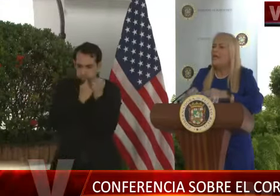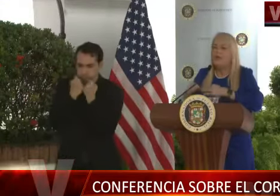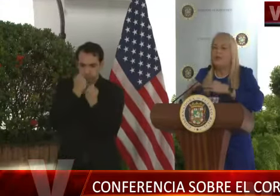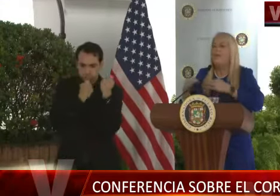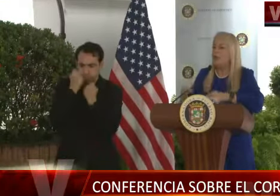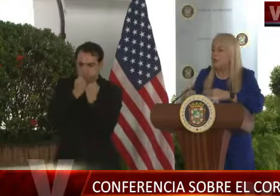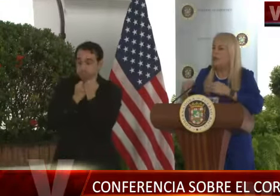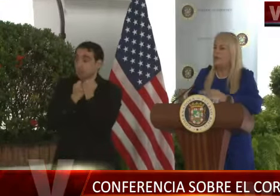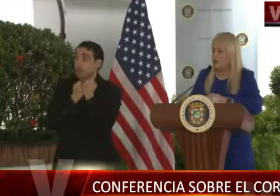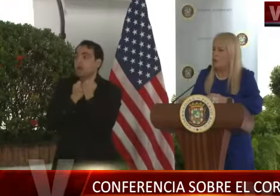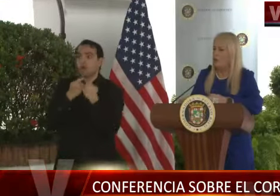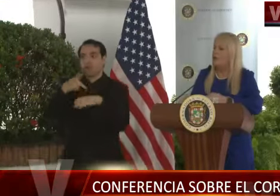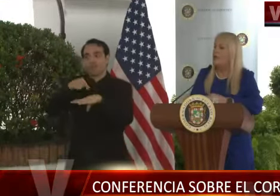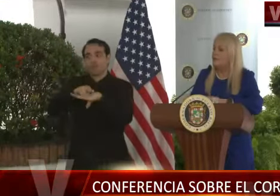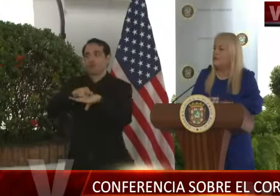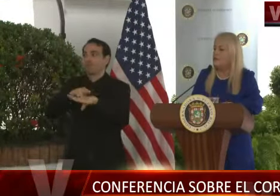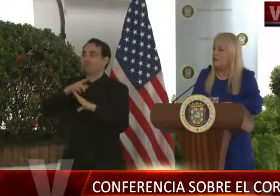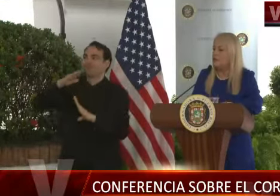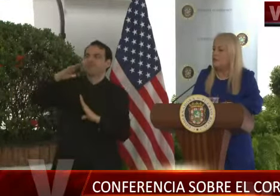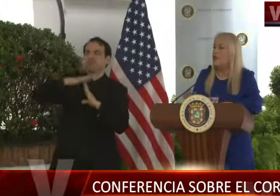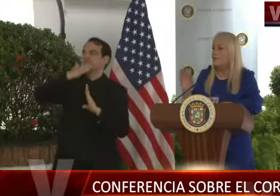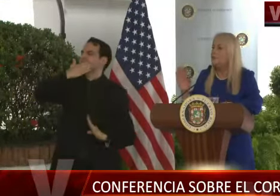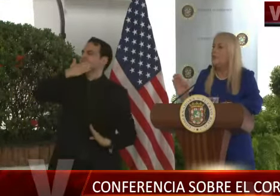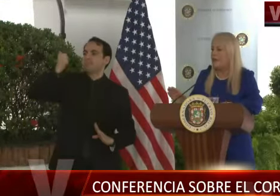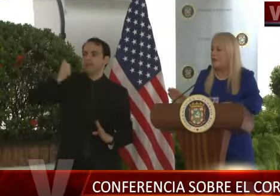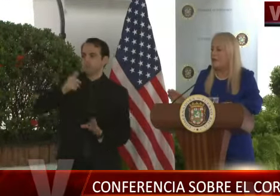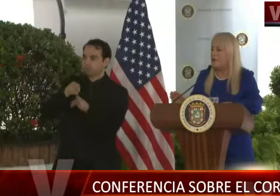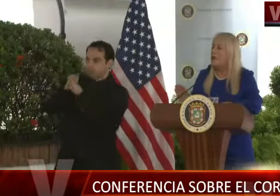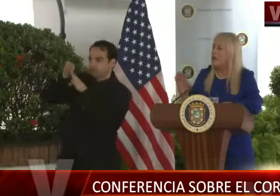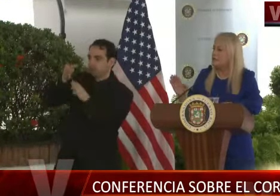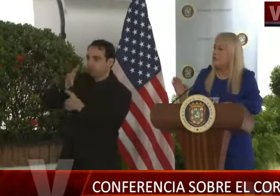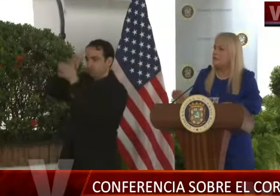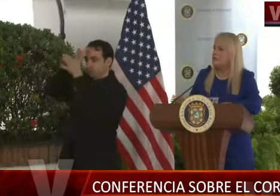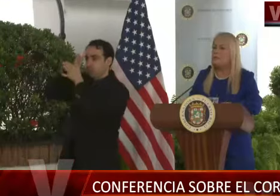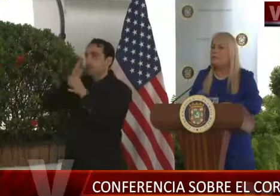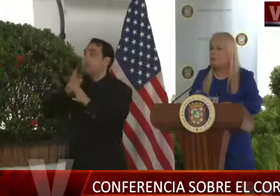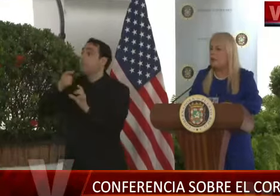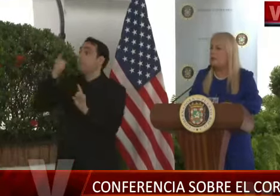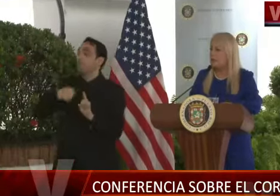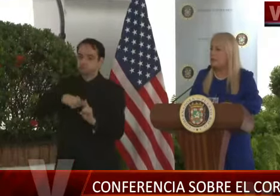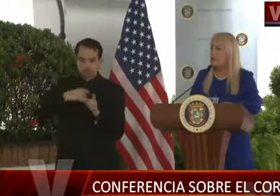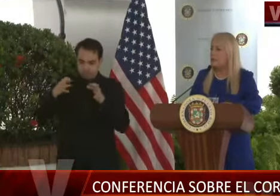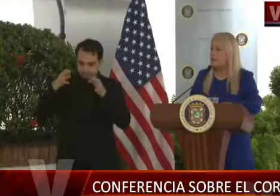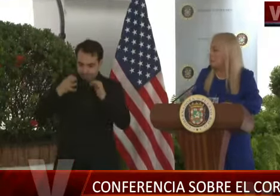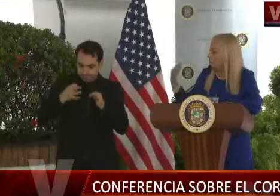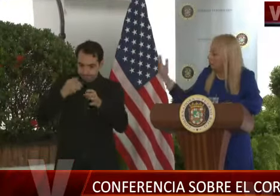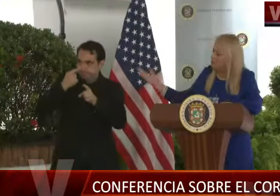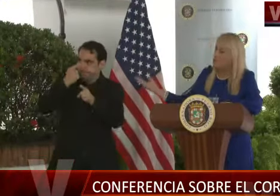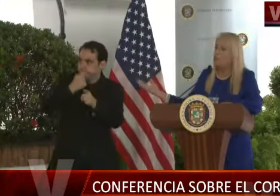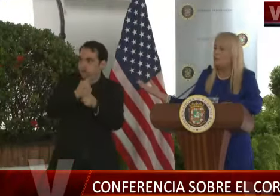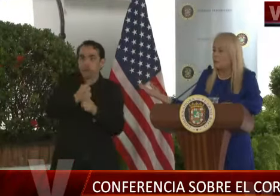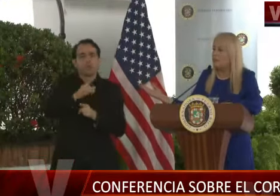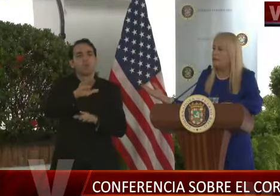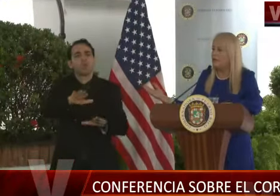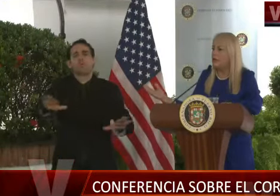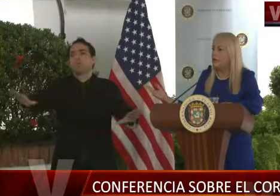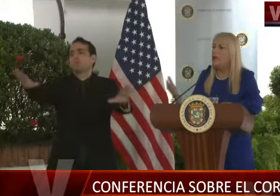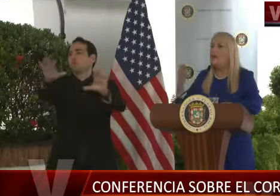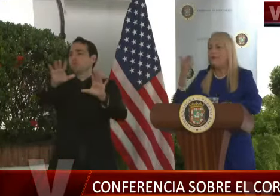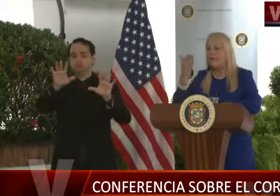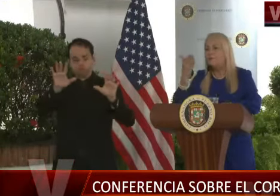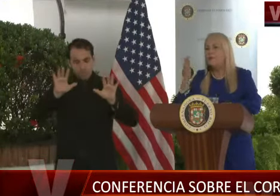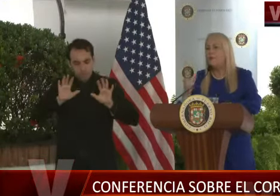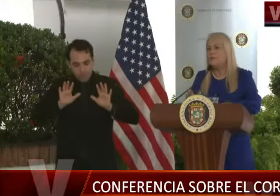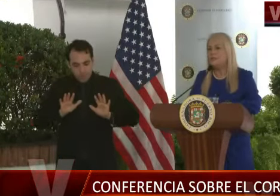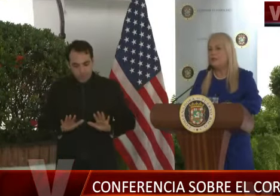lo mejor de lo mejor, tomando decisiones en el aspecto médico. Así que en ese sentido, el pueblo puertorriqueño debe estar tranquilo, por eso los doctores están